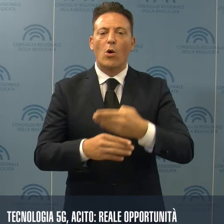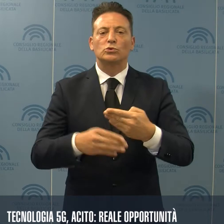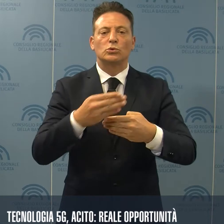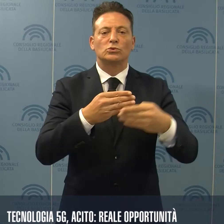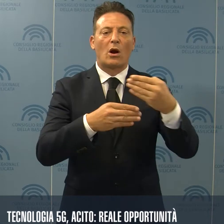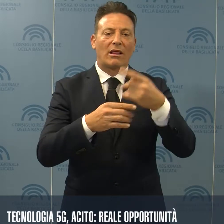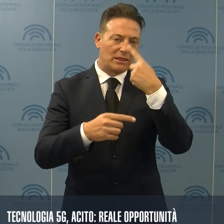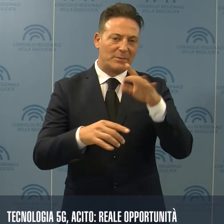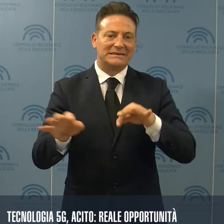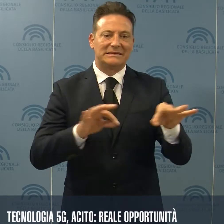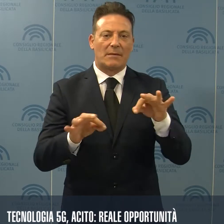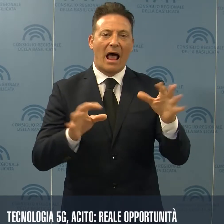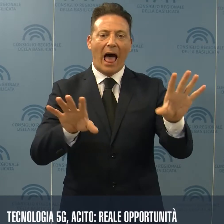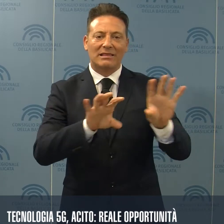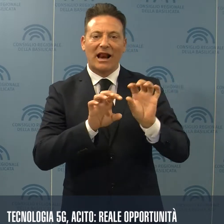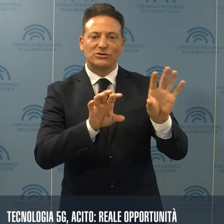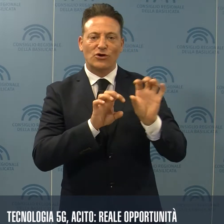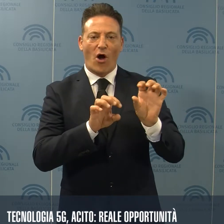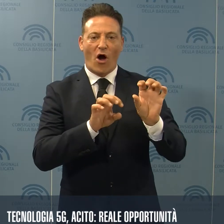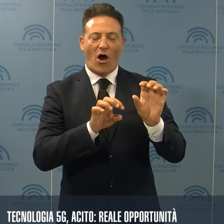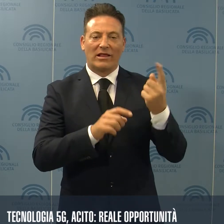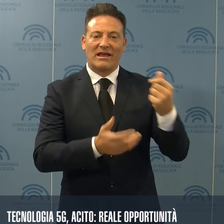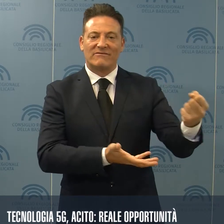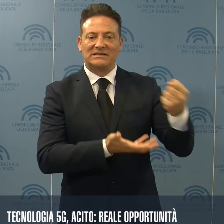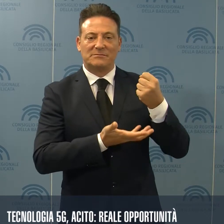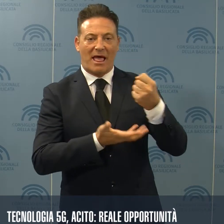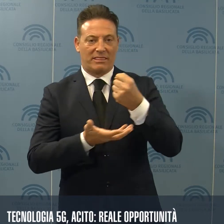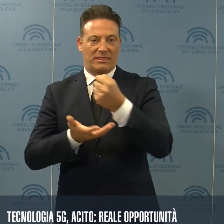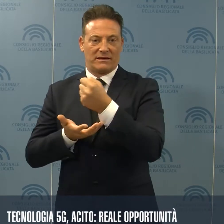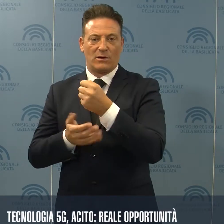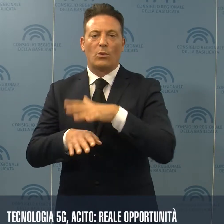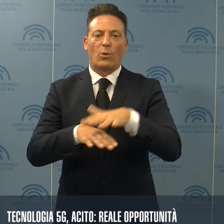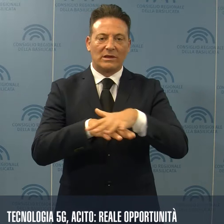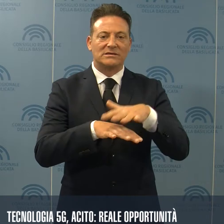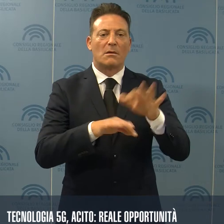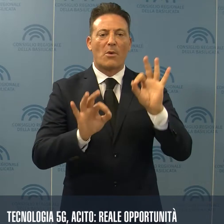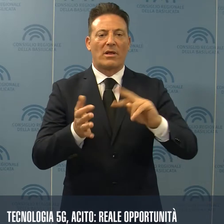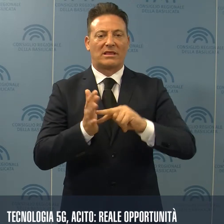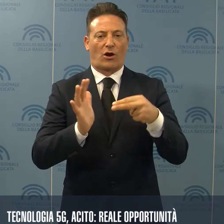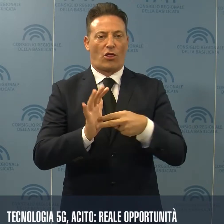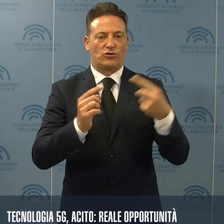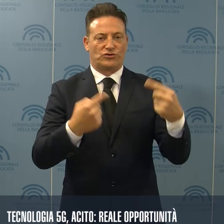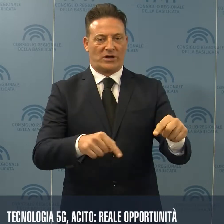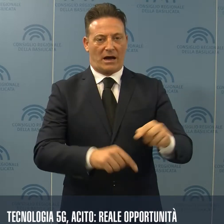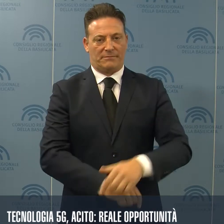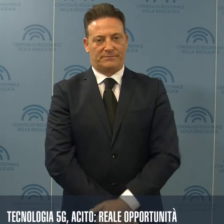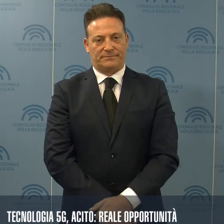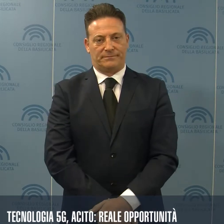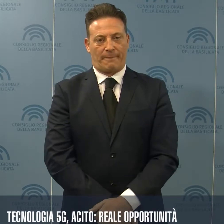sistema di attrazione degli investimenti che utilizzi la tecnologia. Una parte delle